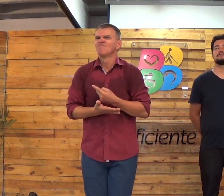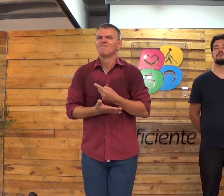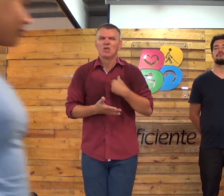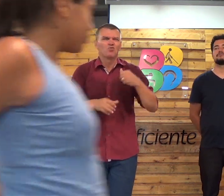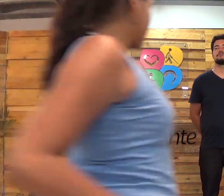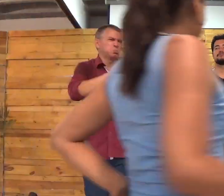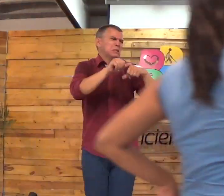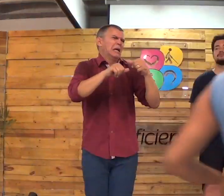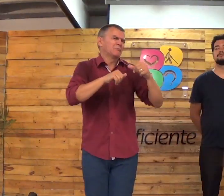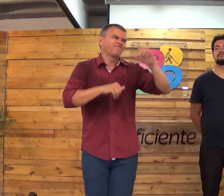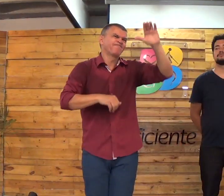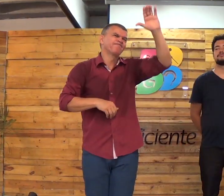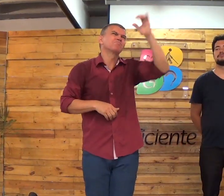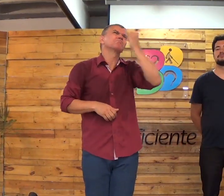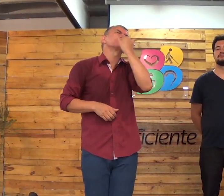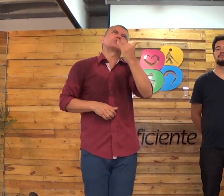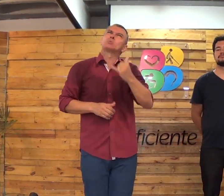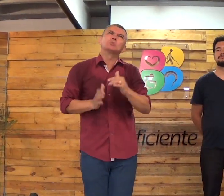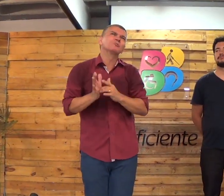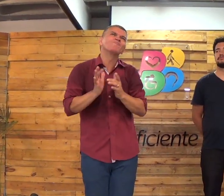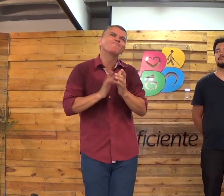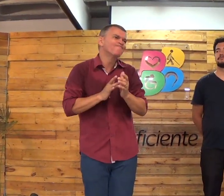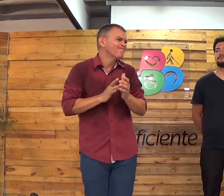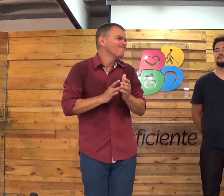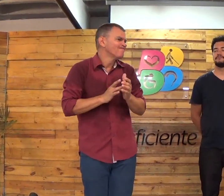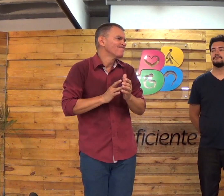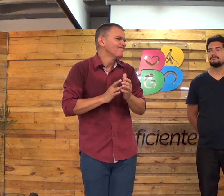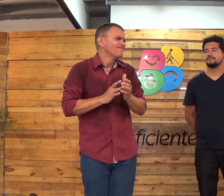É verdade, eu sou falho, mas eu quero mudar. Você não quer?